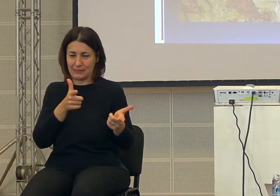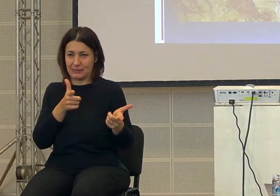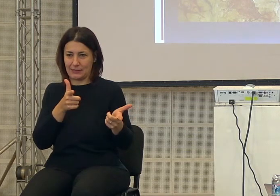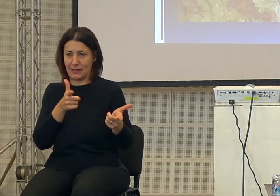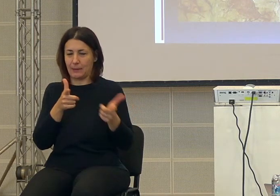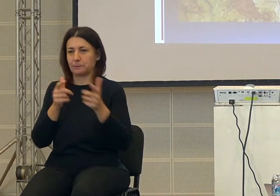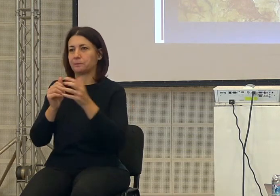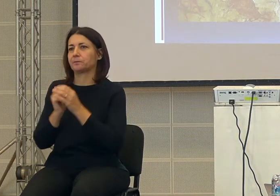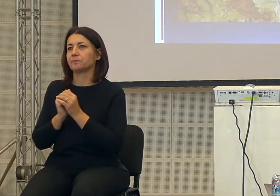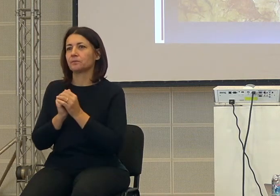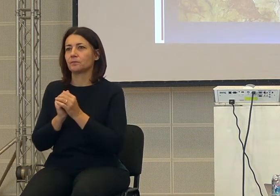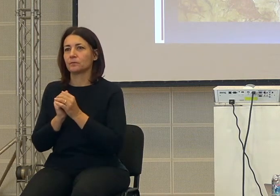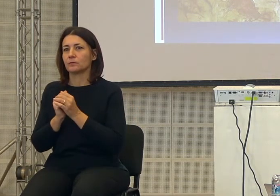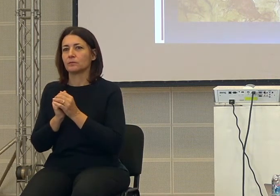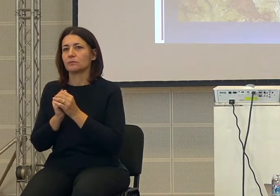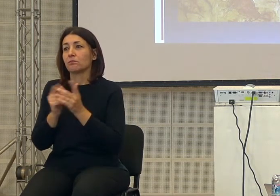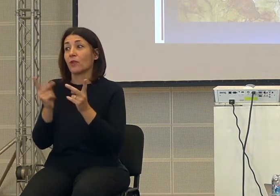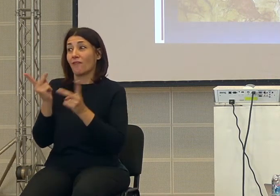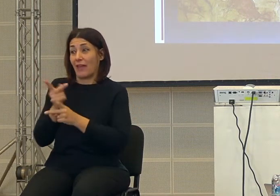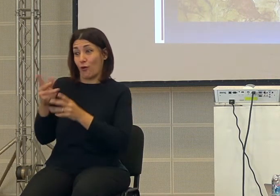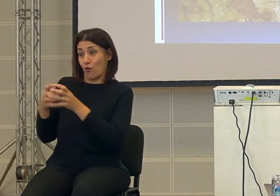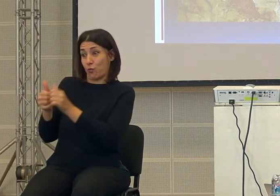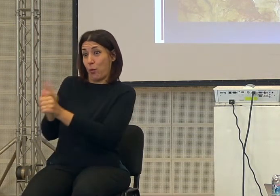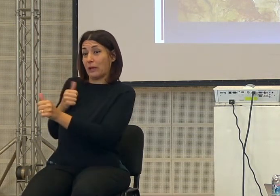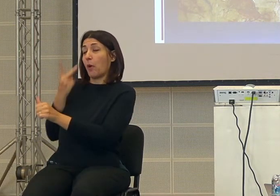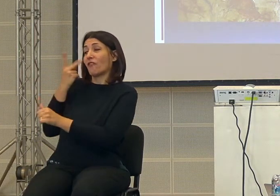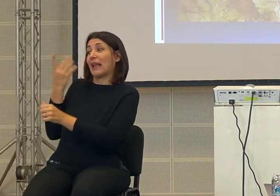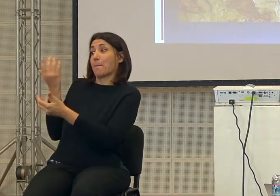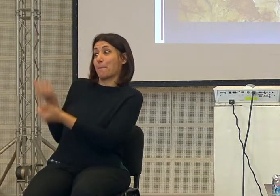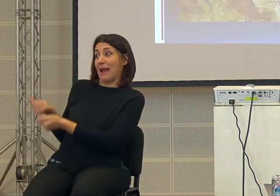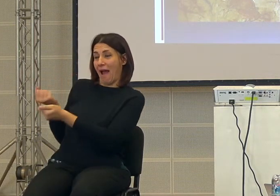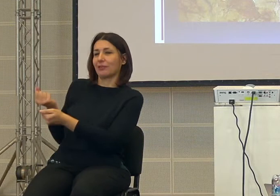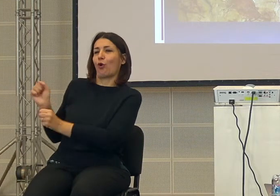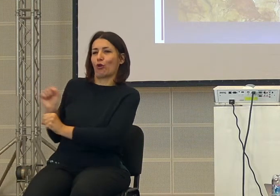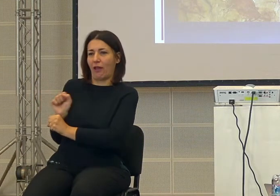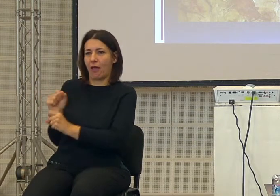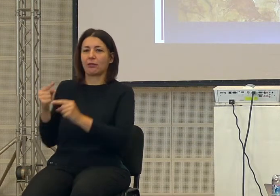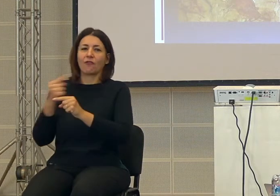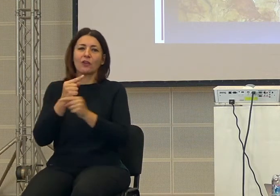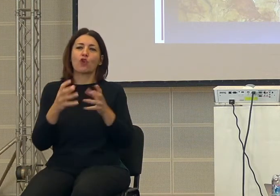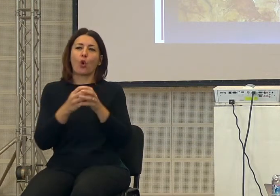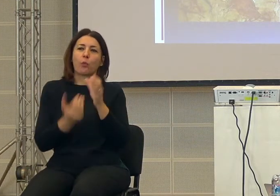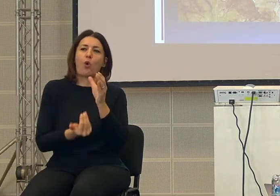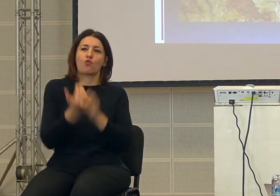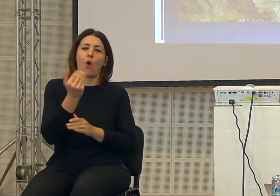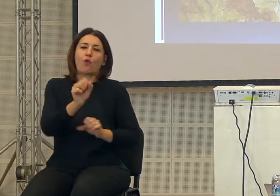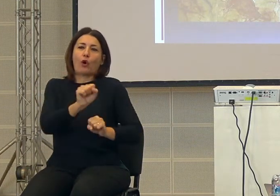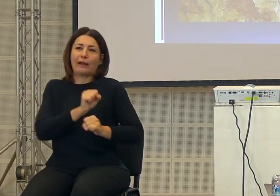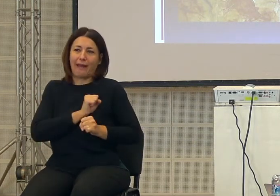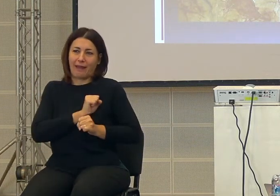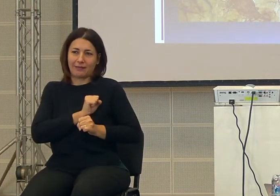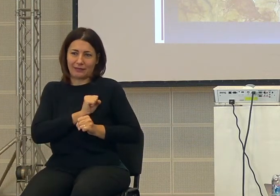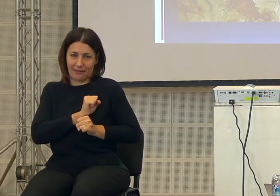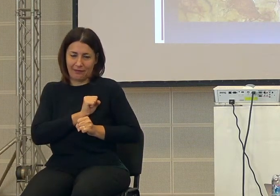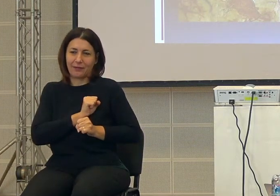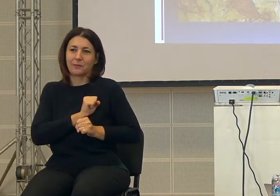pratico e vedesse solo le cose che esistono. Questo è un grandissimo salto, tant'è che con